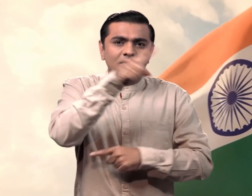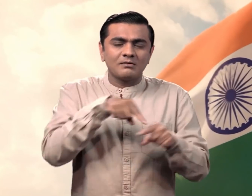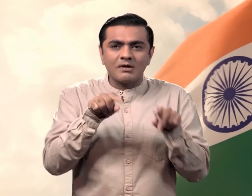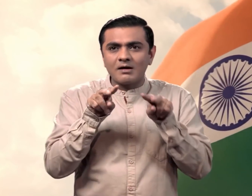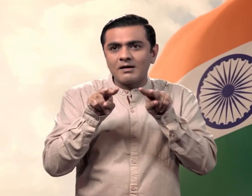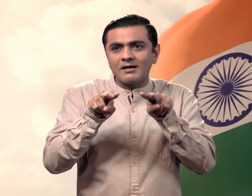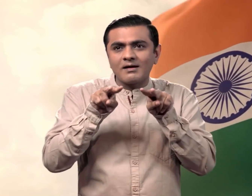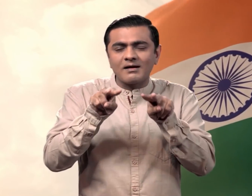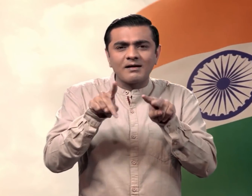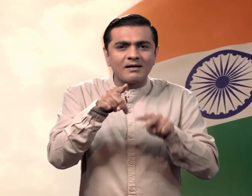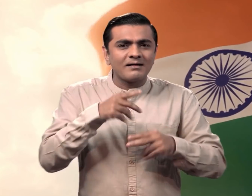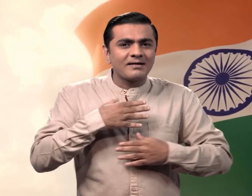करेगा